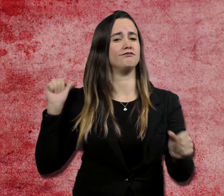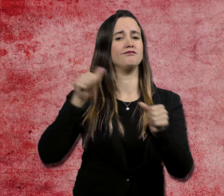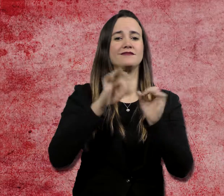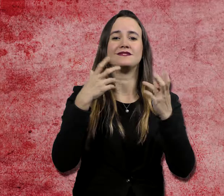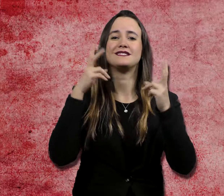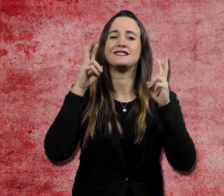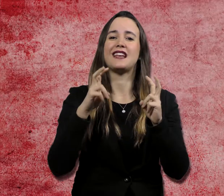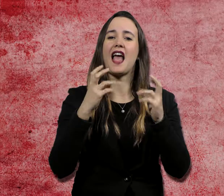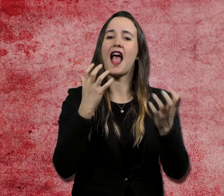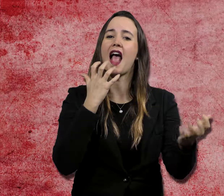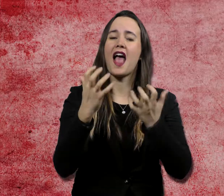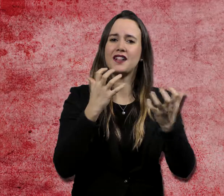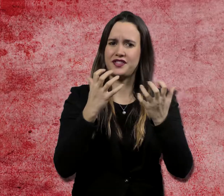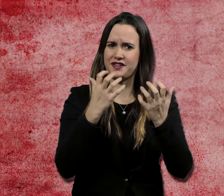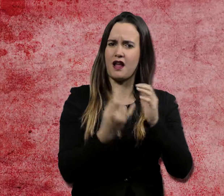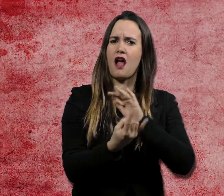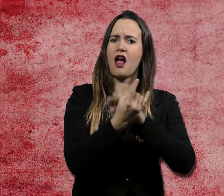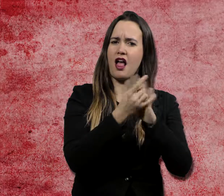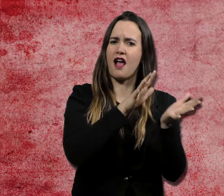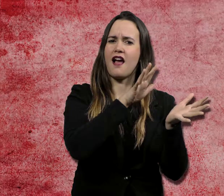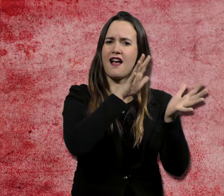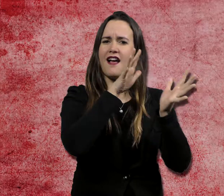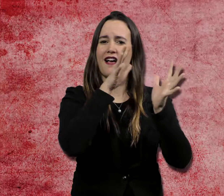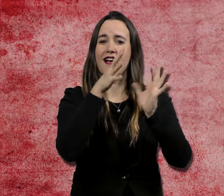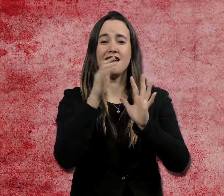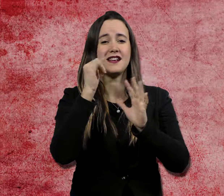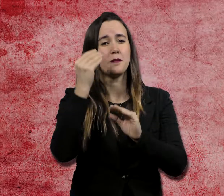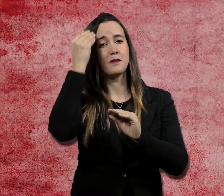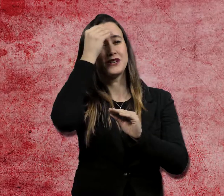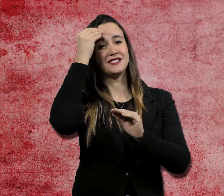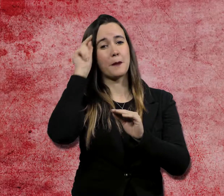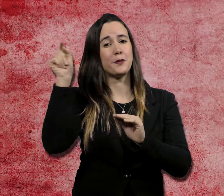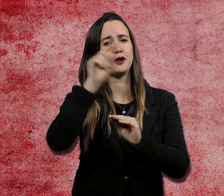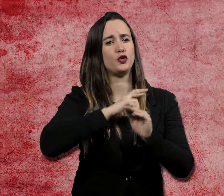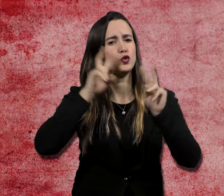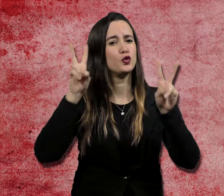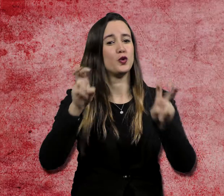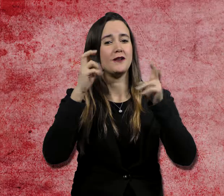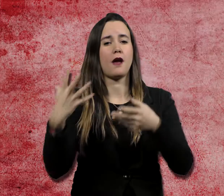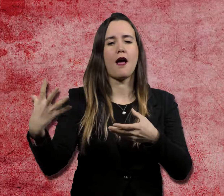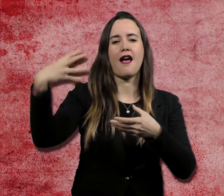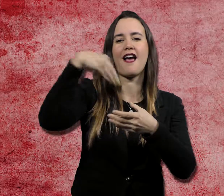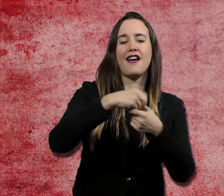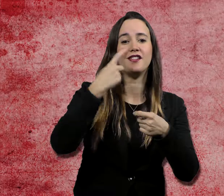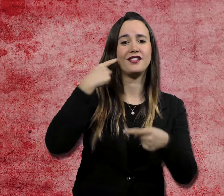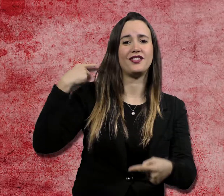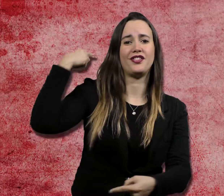Els corrents d'art i de pensament nous penetren tradicionalment amb força a Catalunya, gràcies a la situació